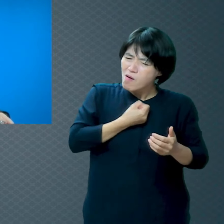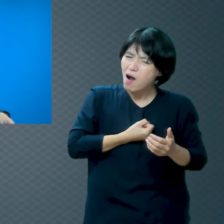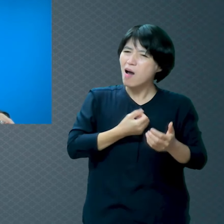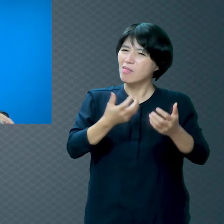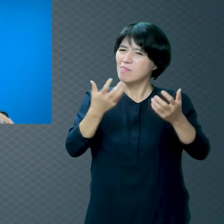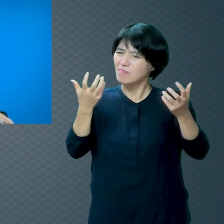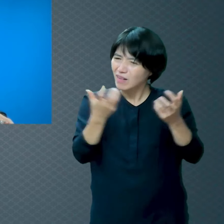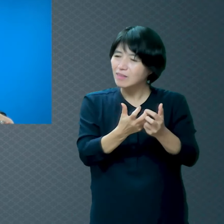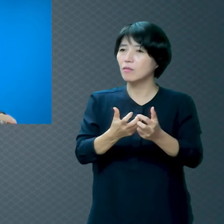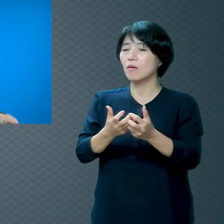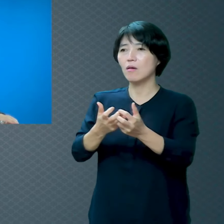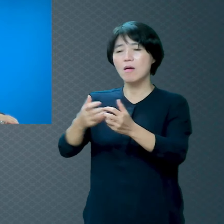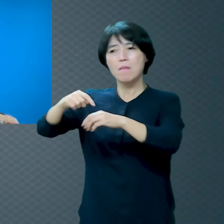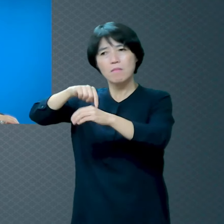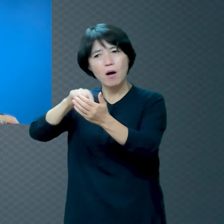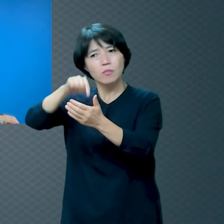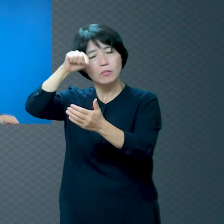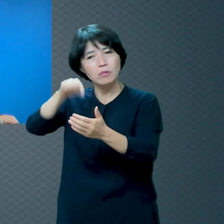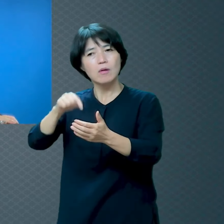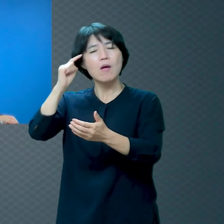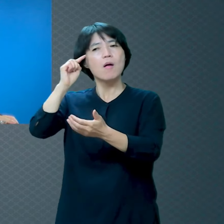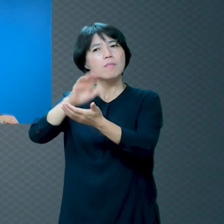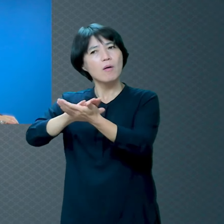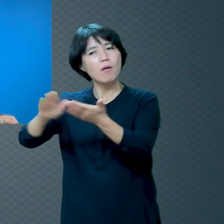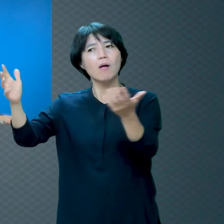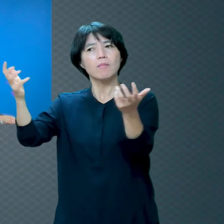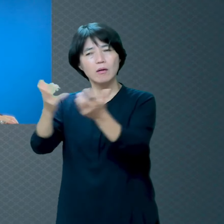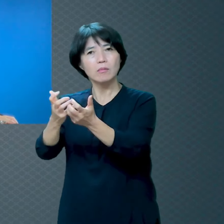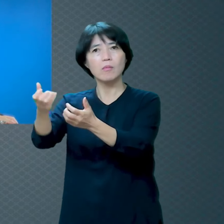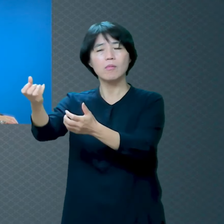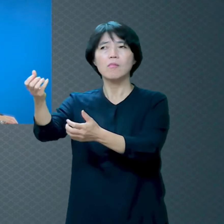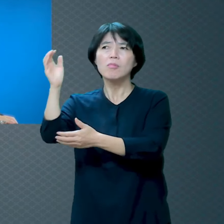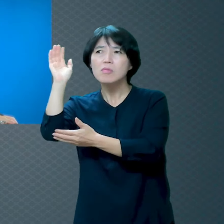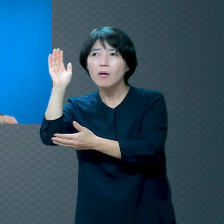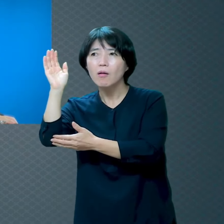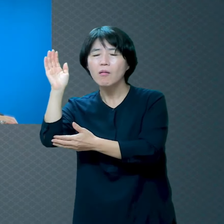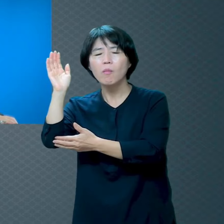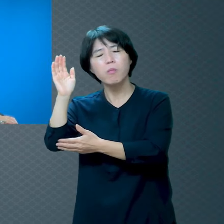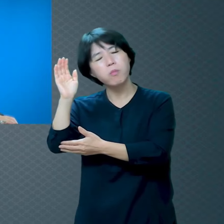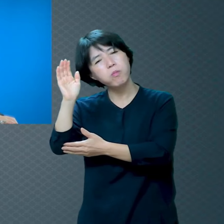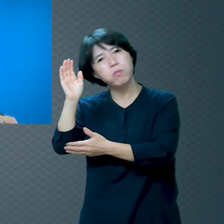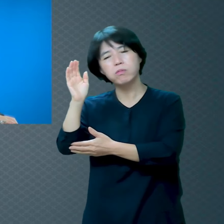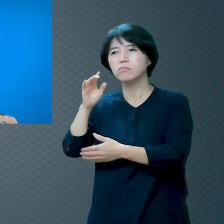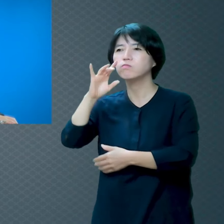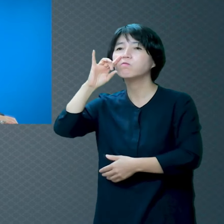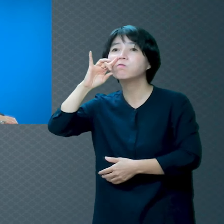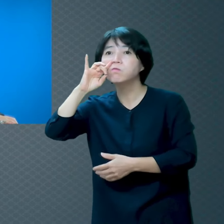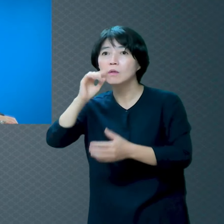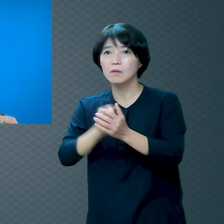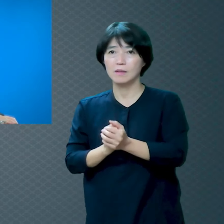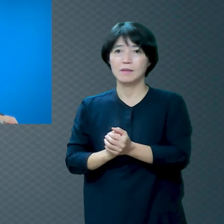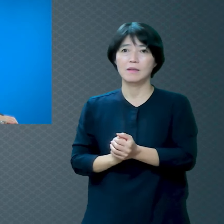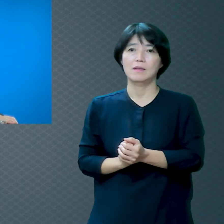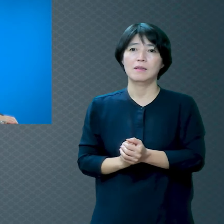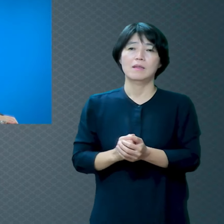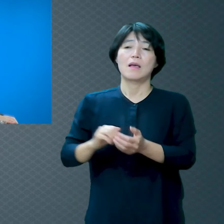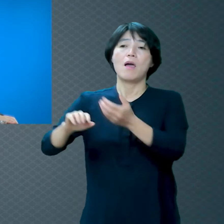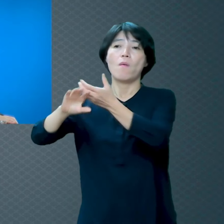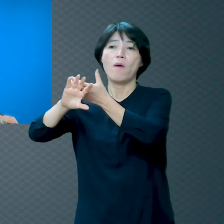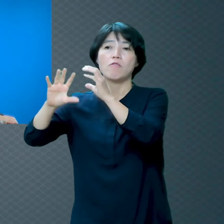죽어가면서도 그걸 전한 거잖아요 내가 죽더라도 이건 전해주고 싶다 그게 거짓이겠어요